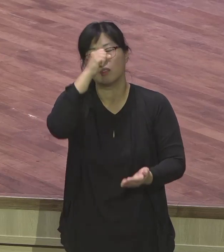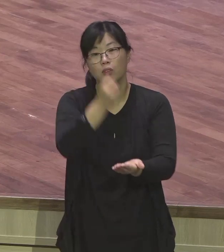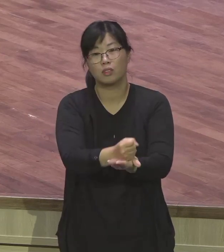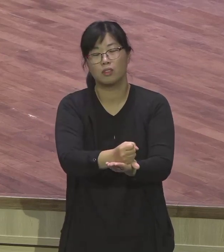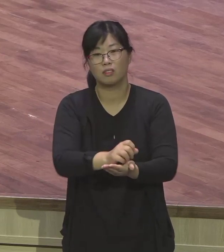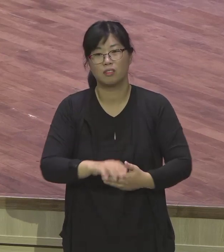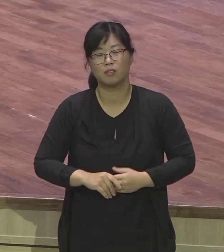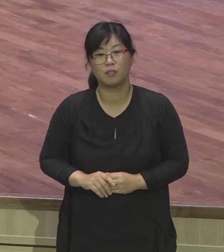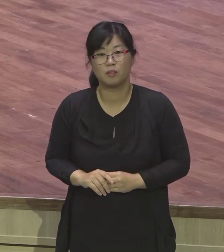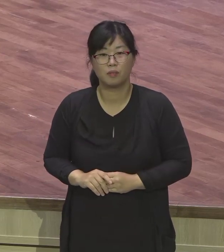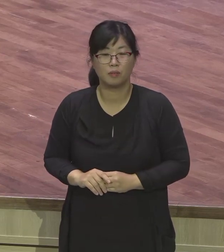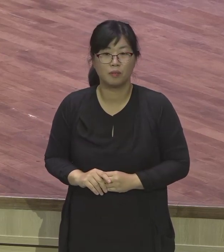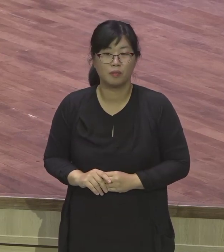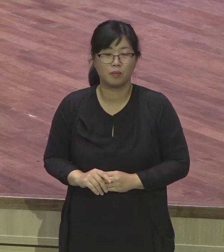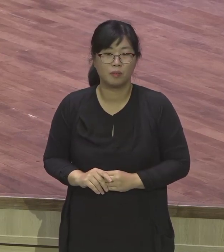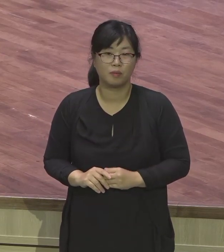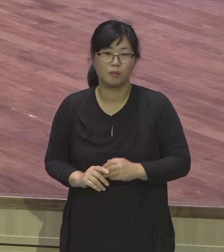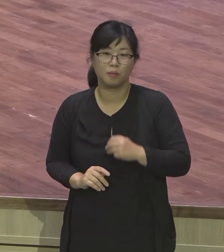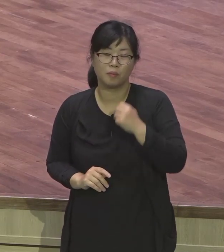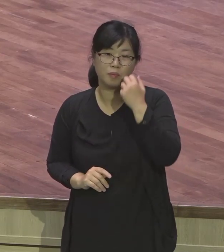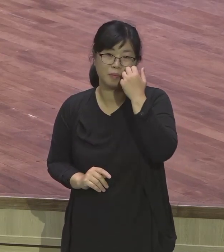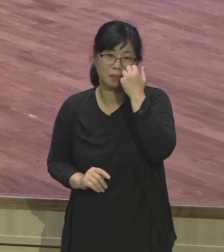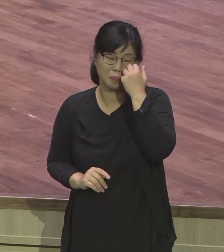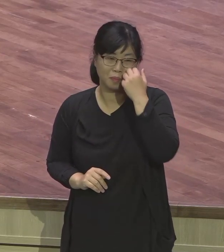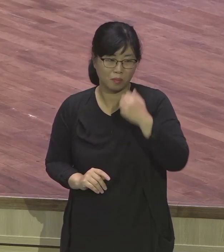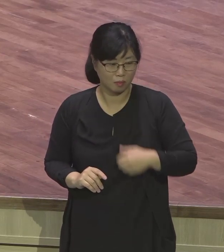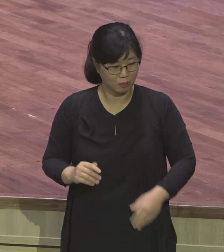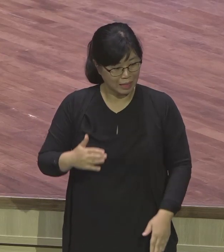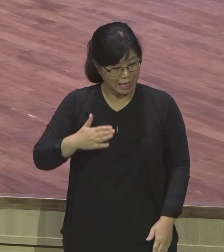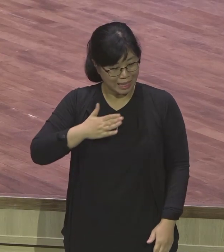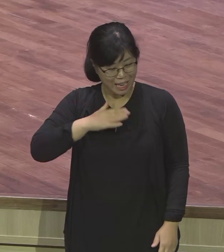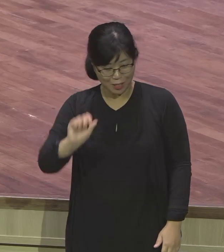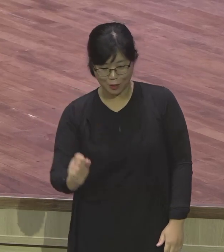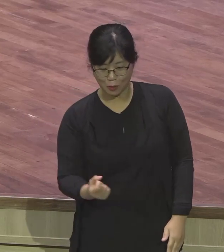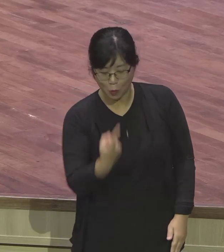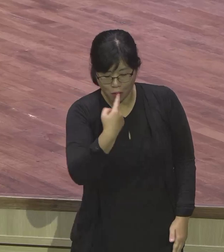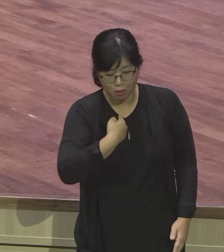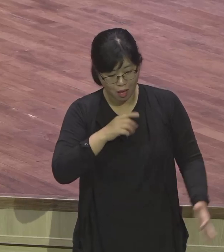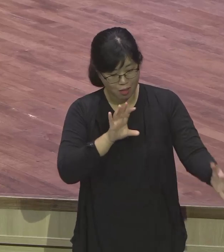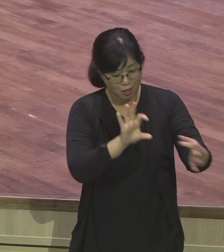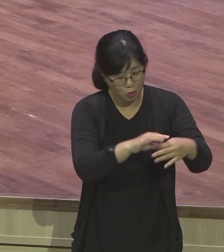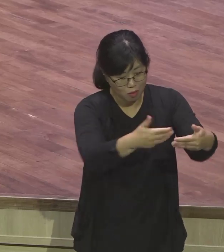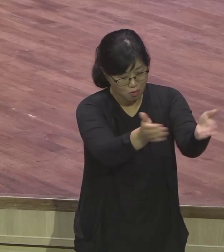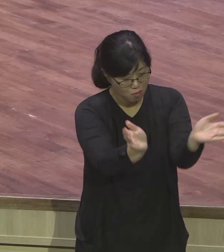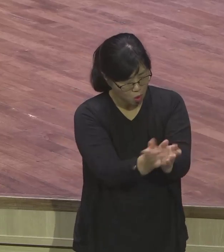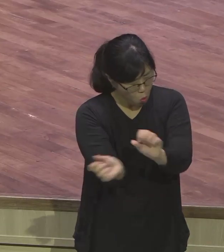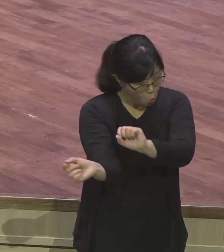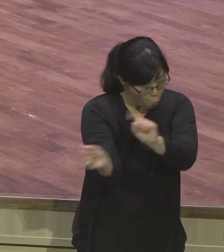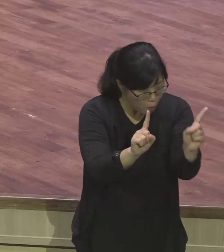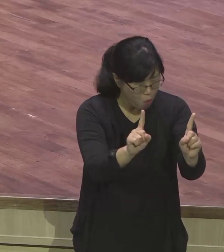이래서 맞는 이런 사람 성의에 감동된 사람 말이 필요 없어요